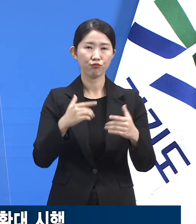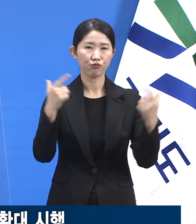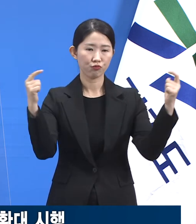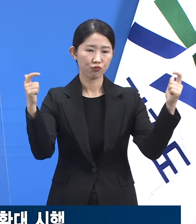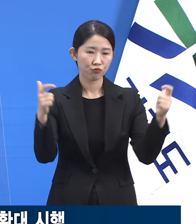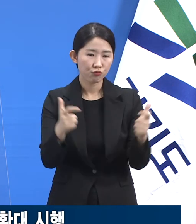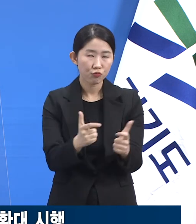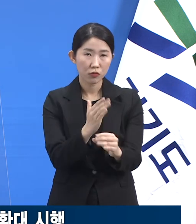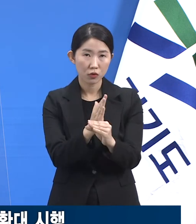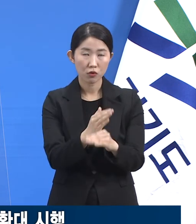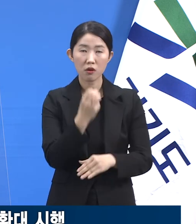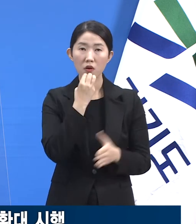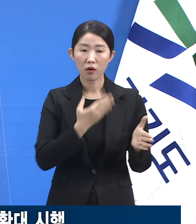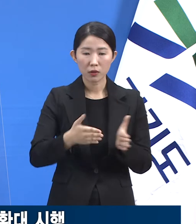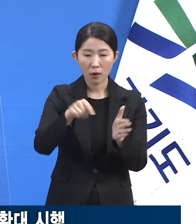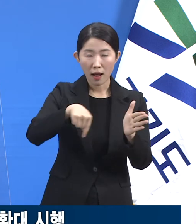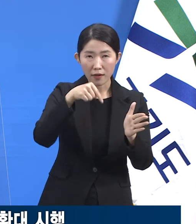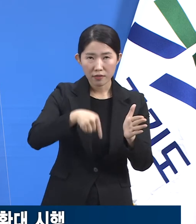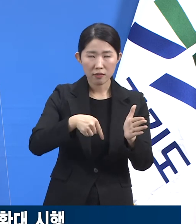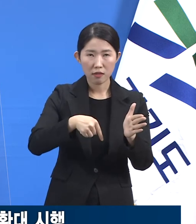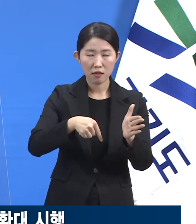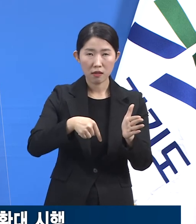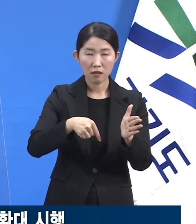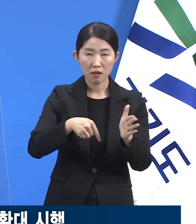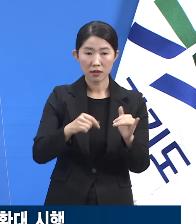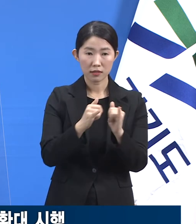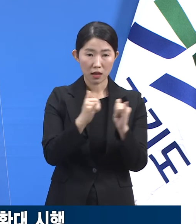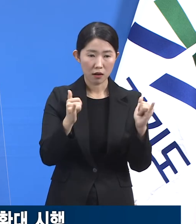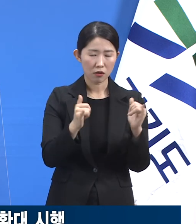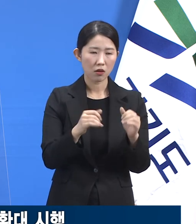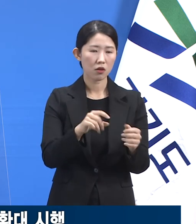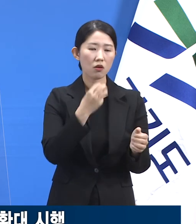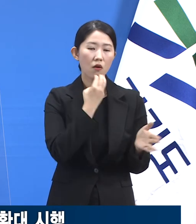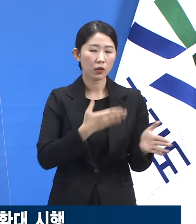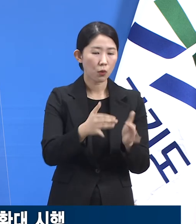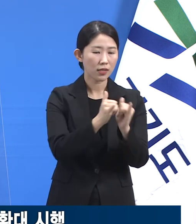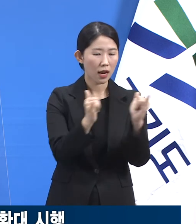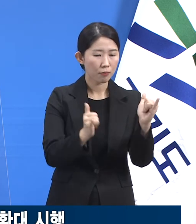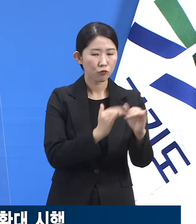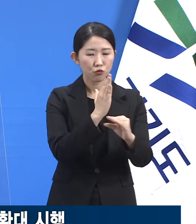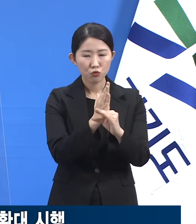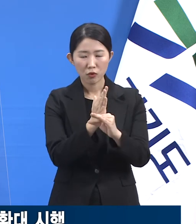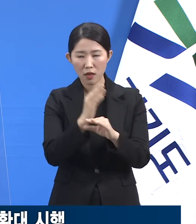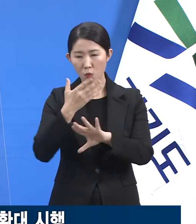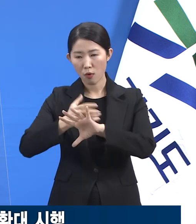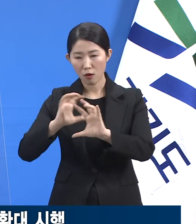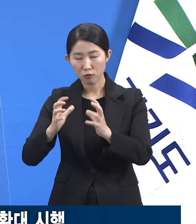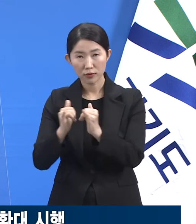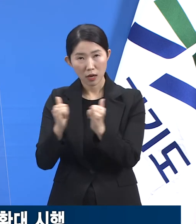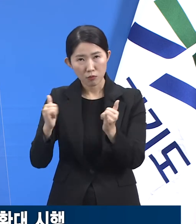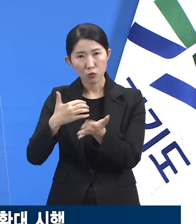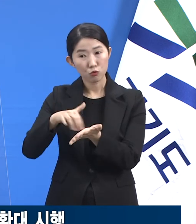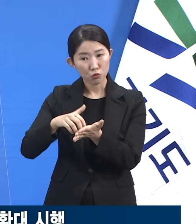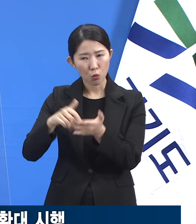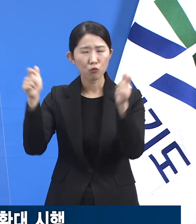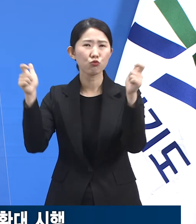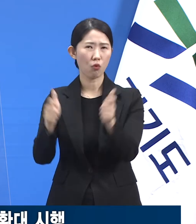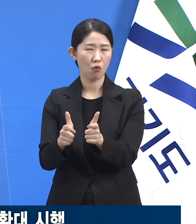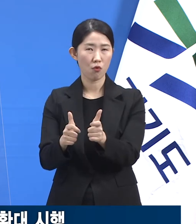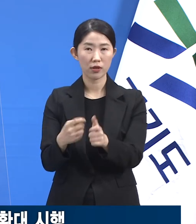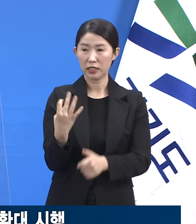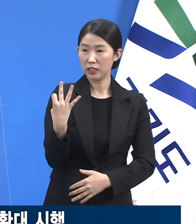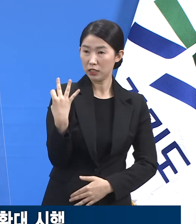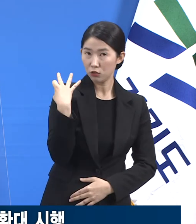전체 확진자 중 외국인이 차지하는 비율 지표도 유사한 통계 결과를 보입니다. 2주 전에는